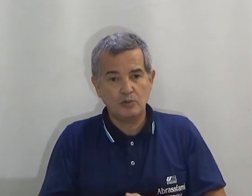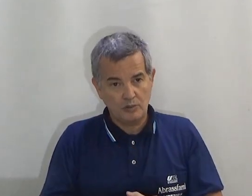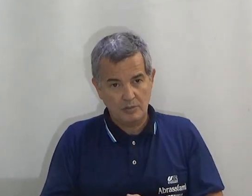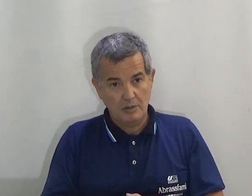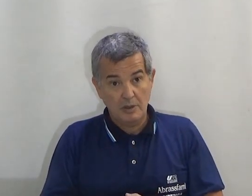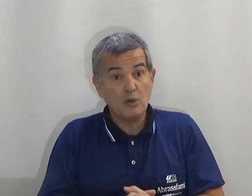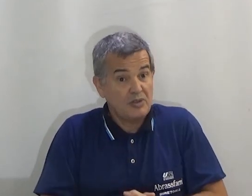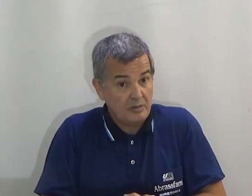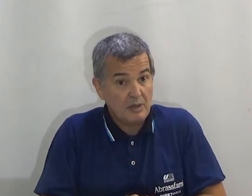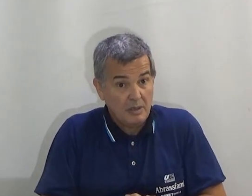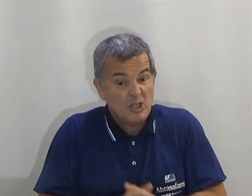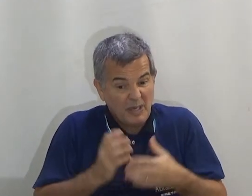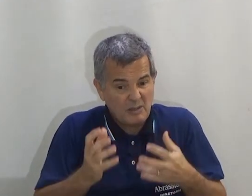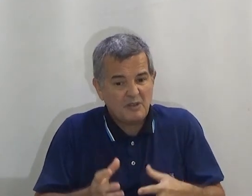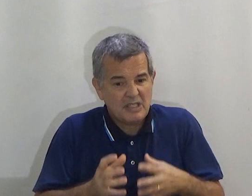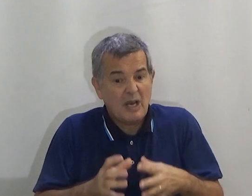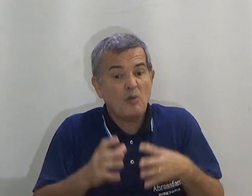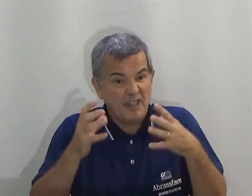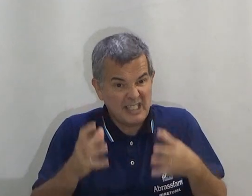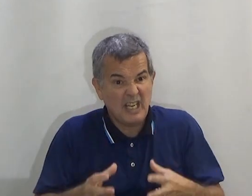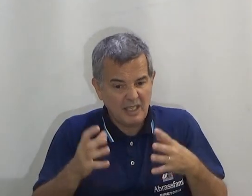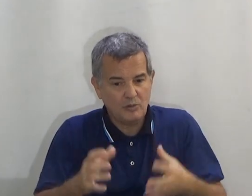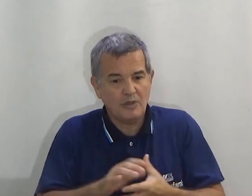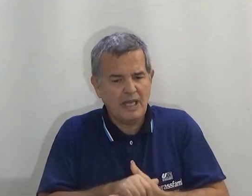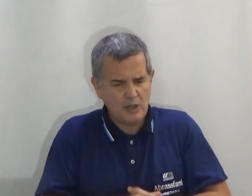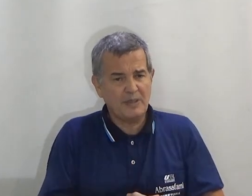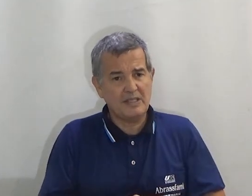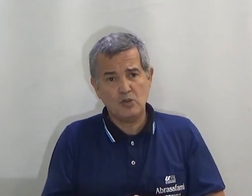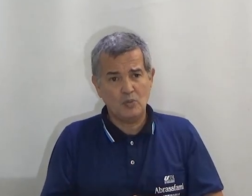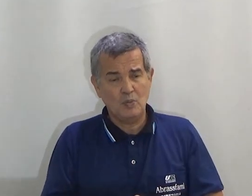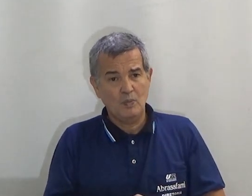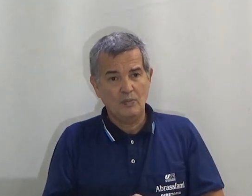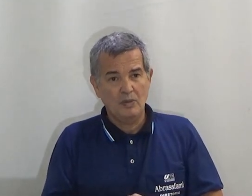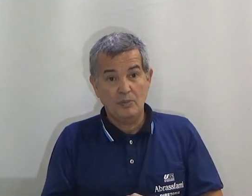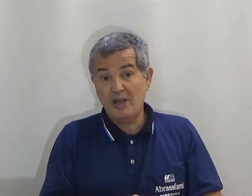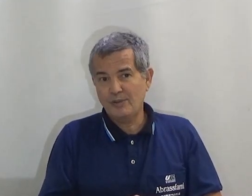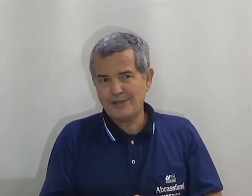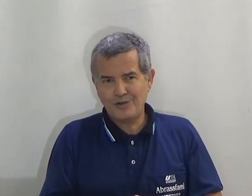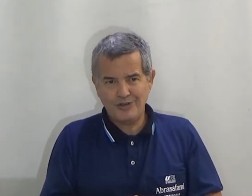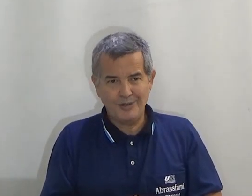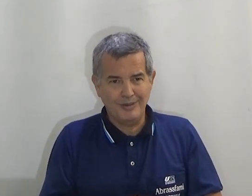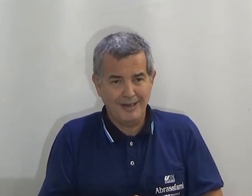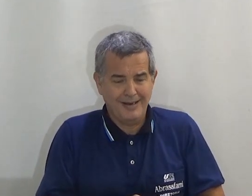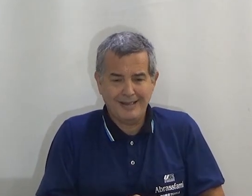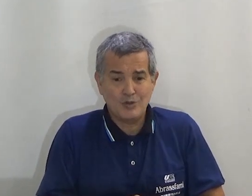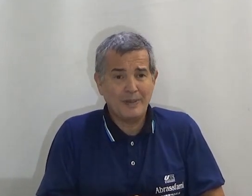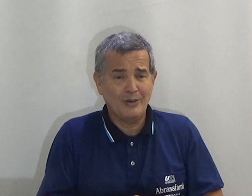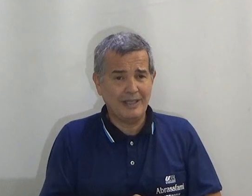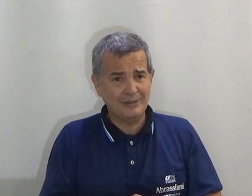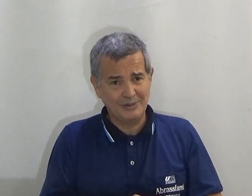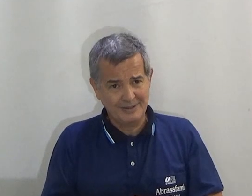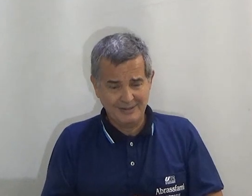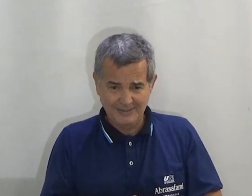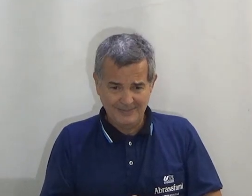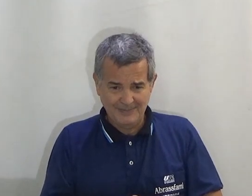Organizando tudo. Inclusive. Expressão facial. A fé cênica e tudo aí. Aí eu preciso. Porque ele não está só cheio. Ele está super